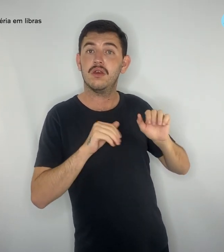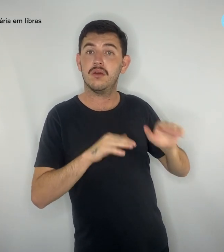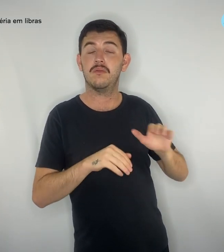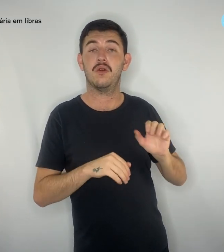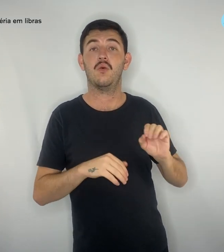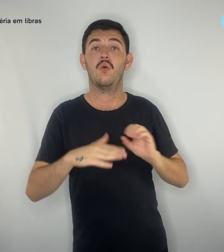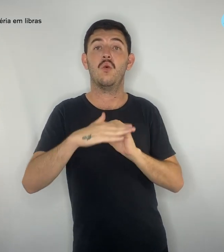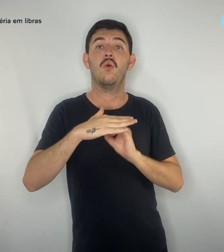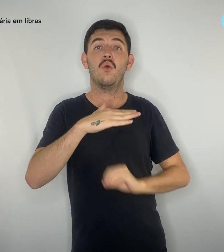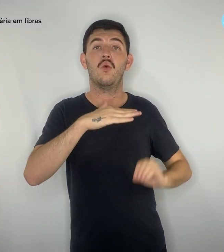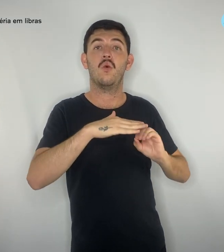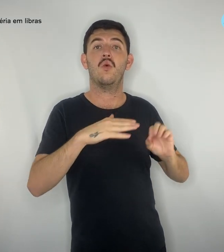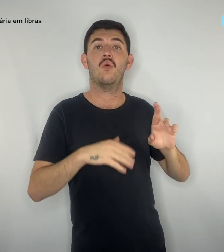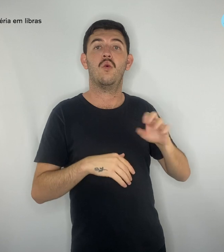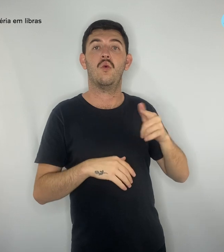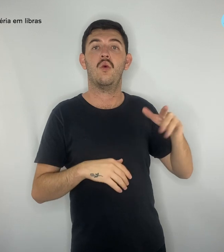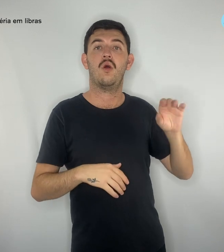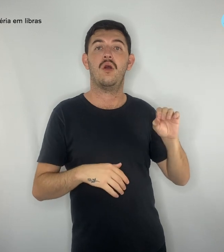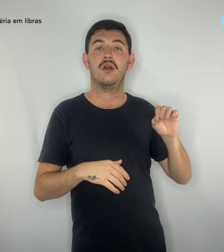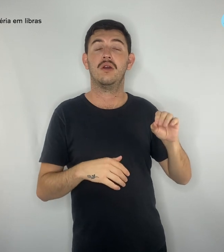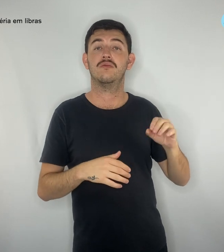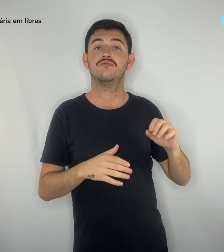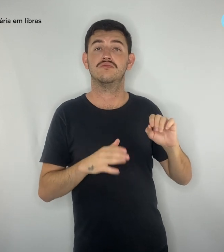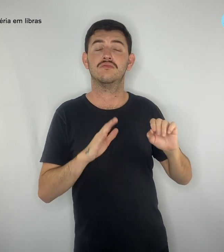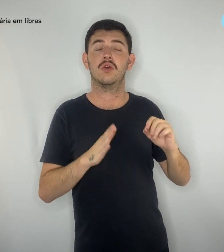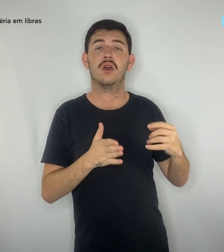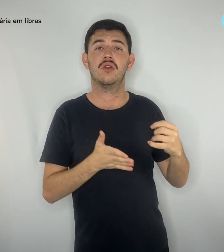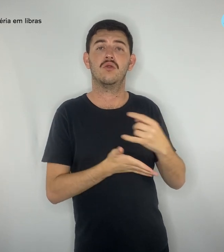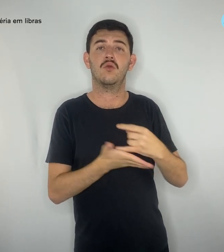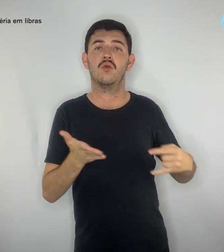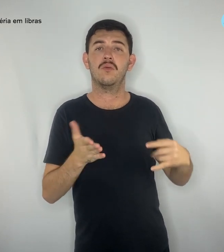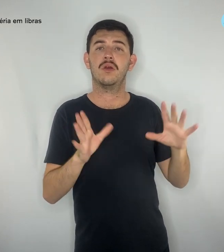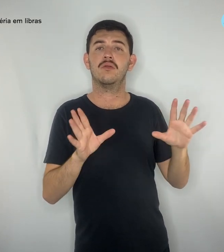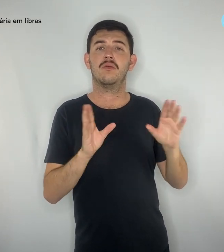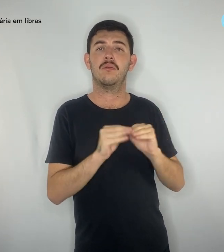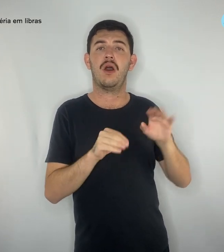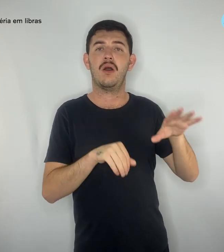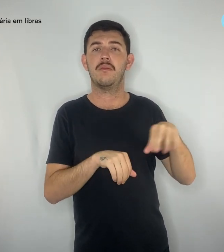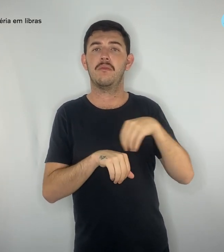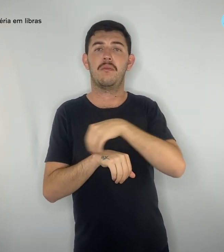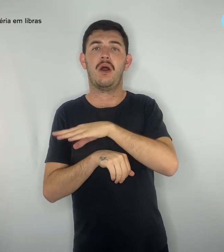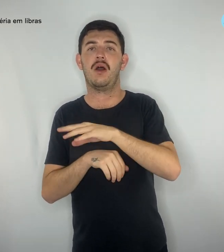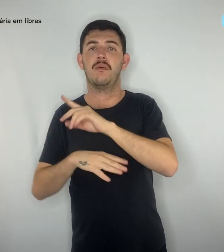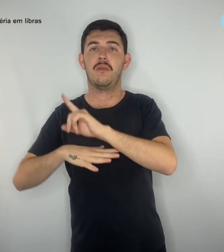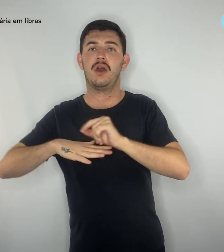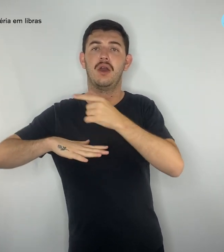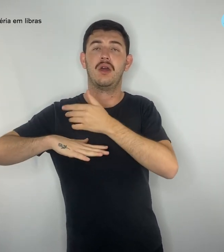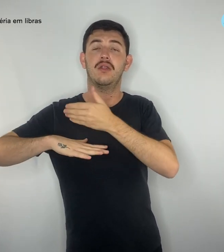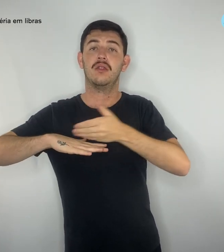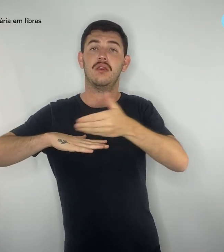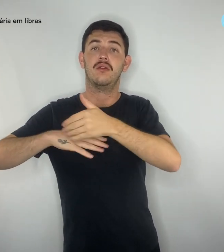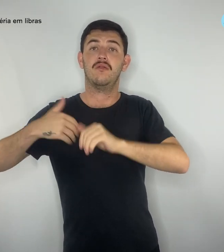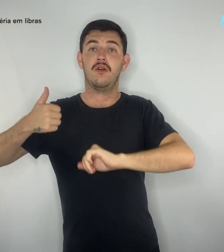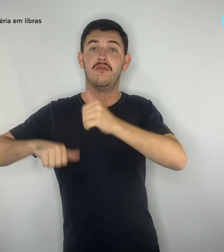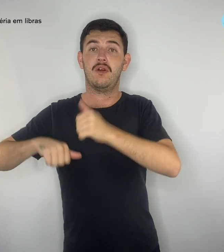para alteração da Lei de Diretrizes e Bases da Educação, LDB nº